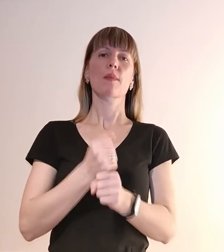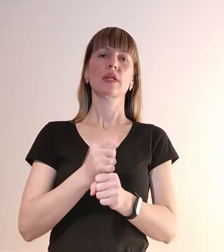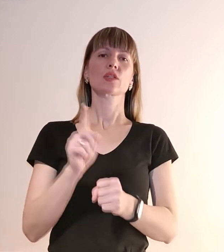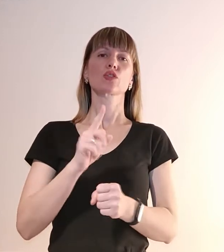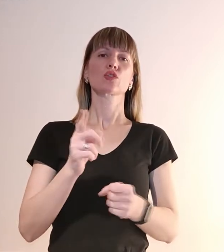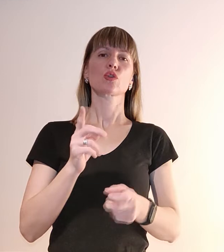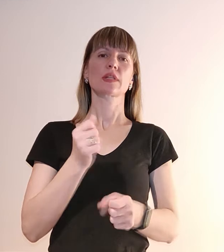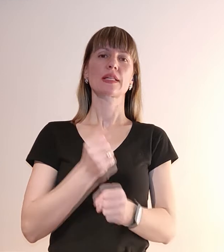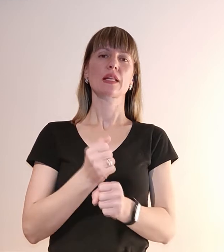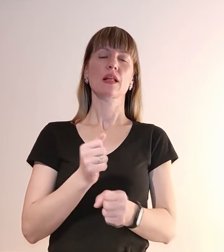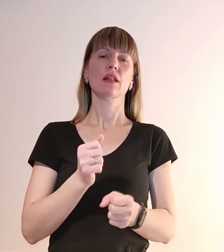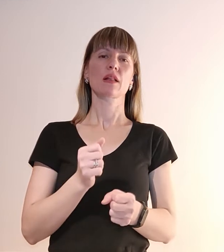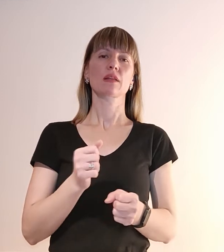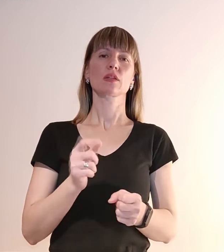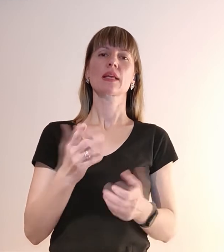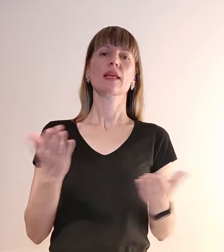готувляєте, яким чином допомагаєте?